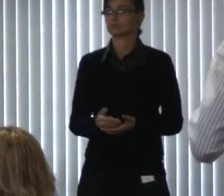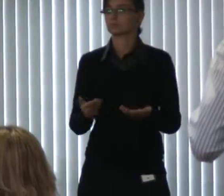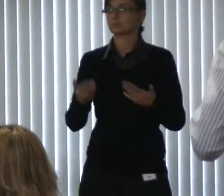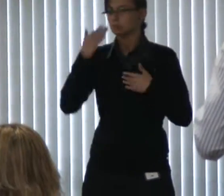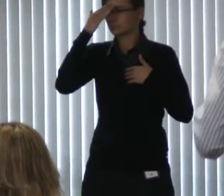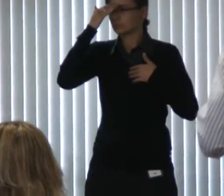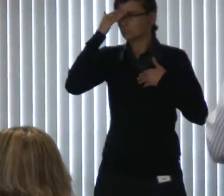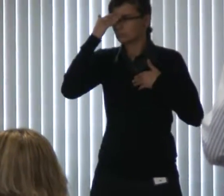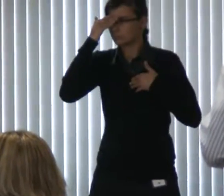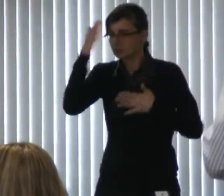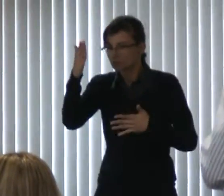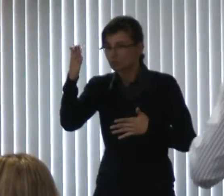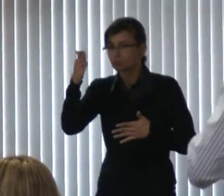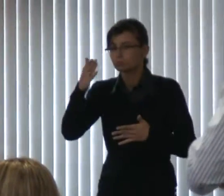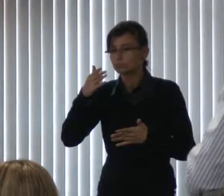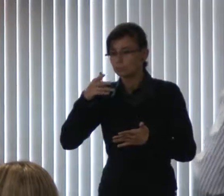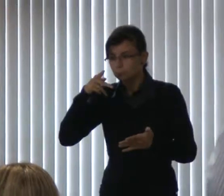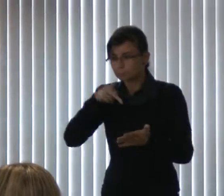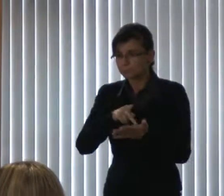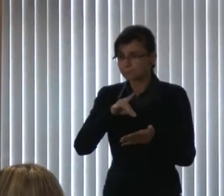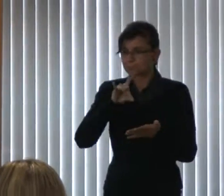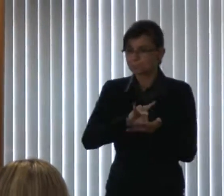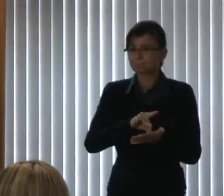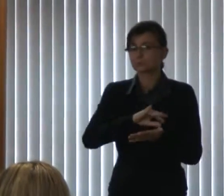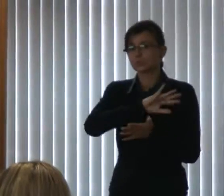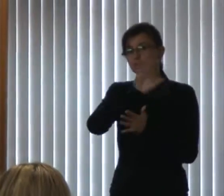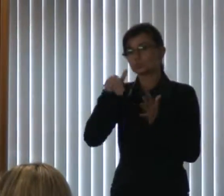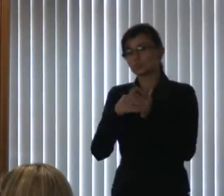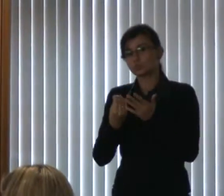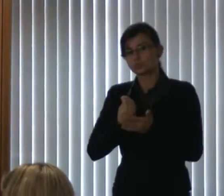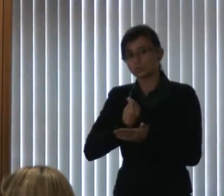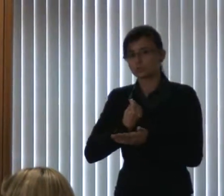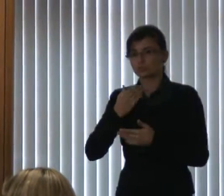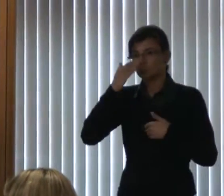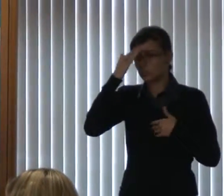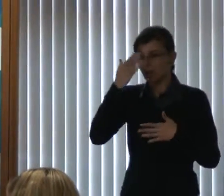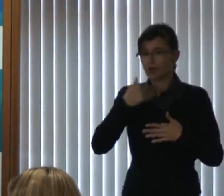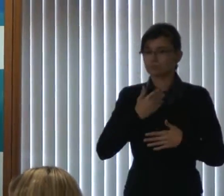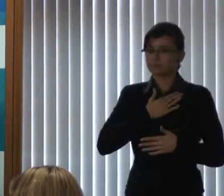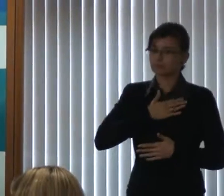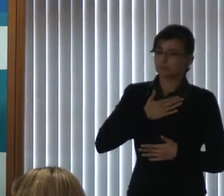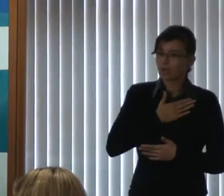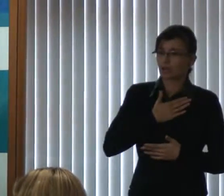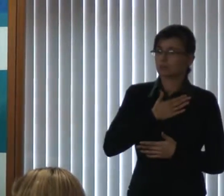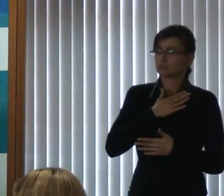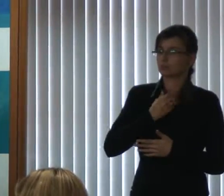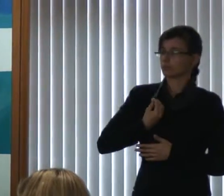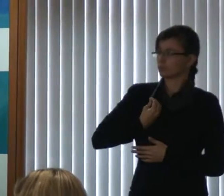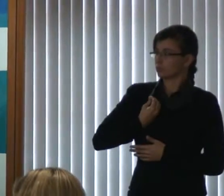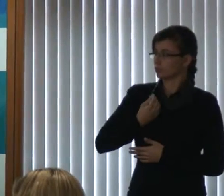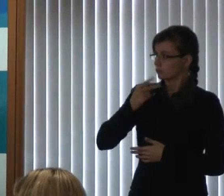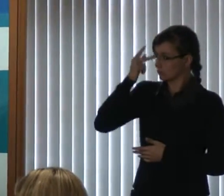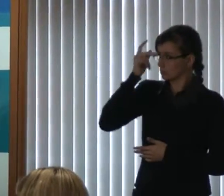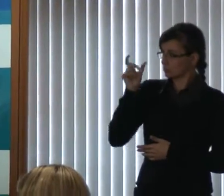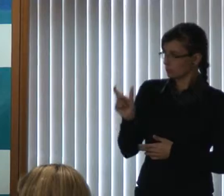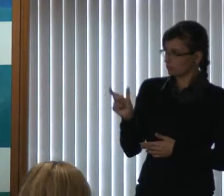coração a presença de todos, registrar o meu carinho, a minha gratidão, as autoridades que estão aqui presentes, que já foram citadas.